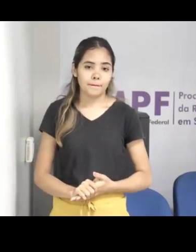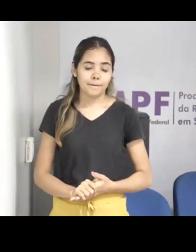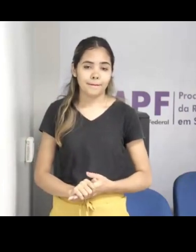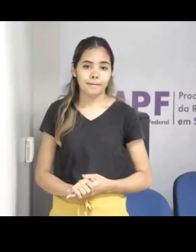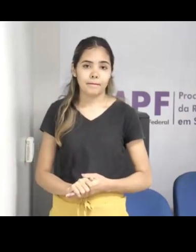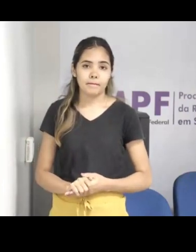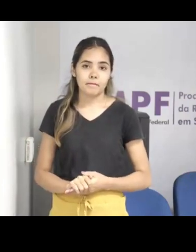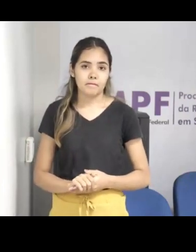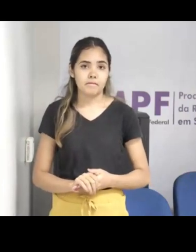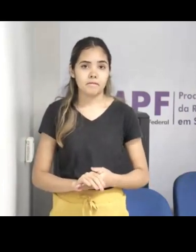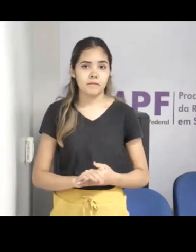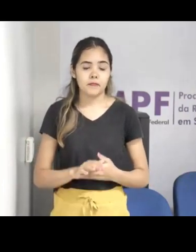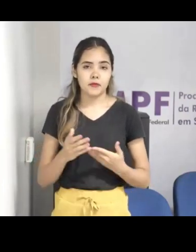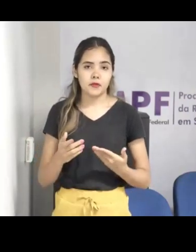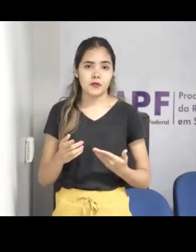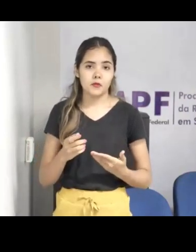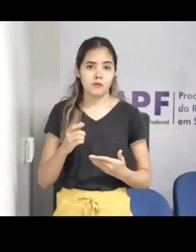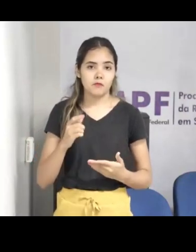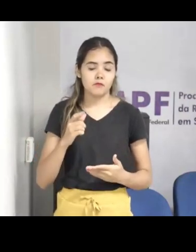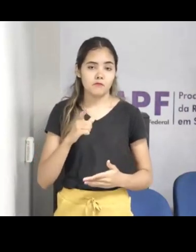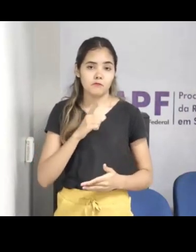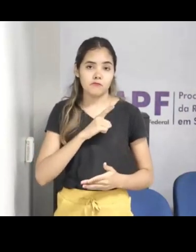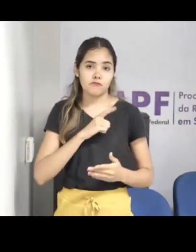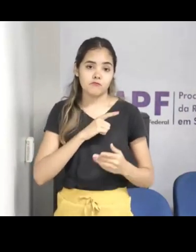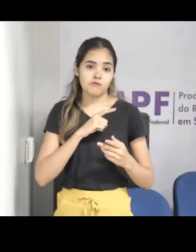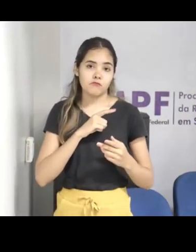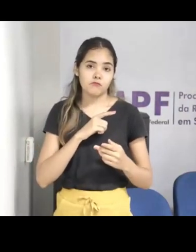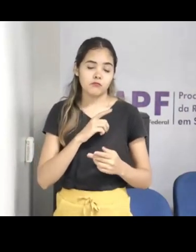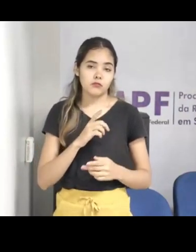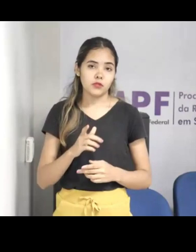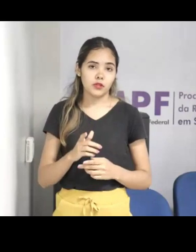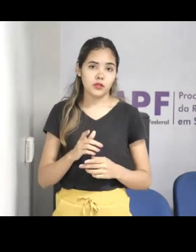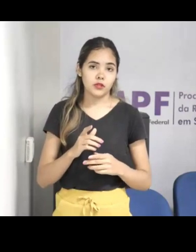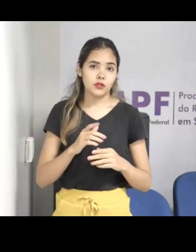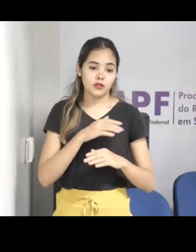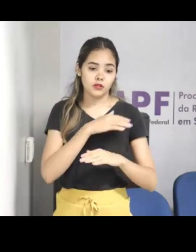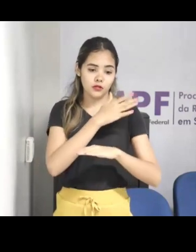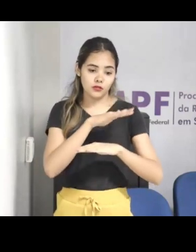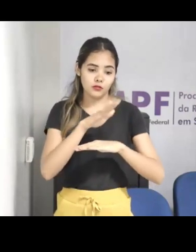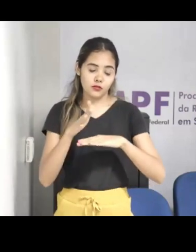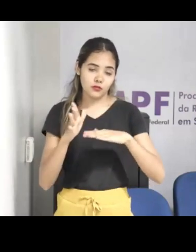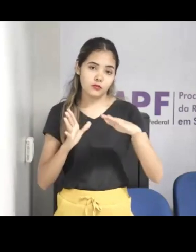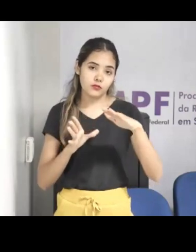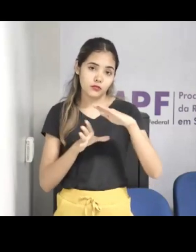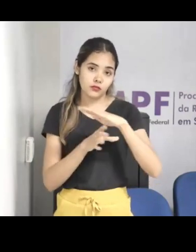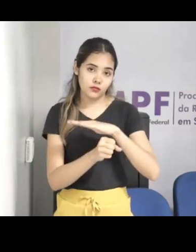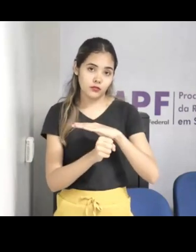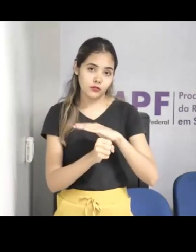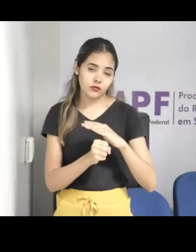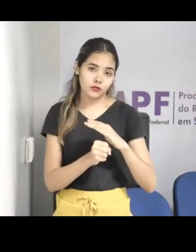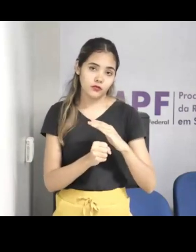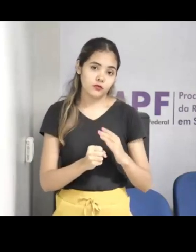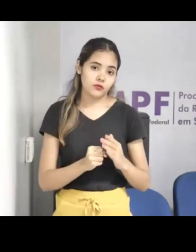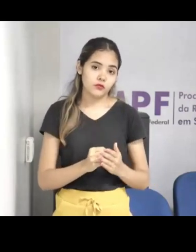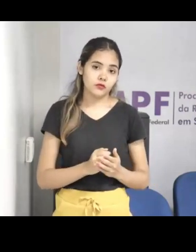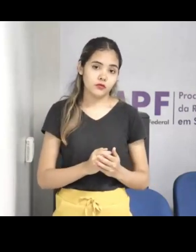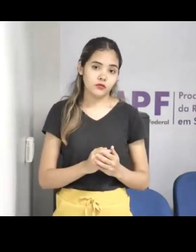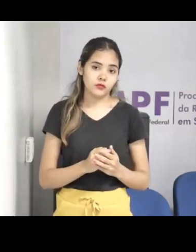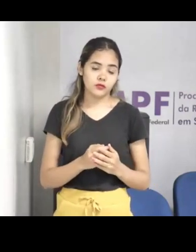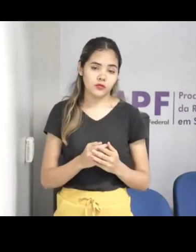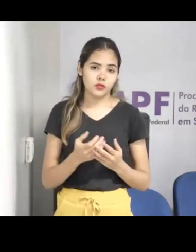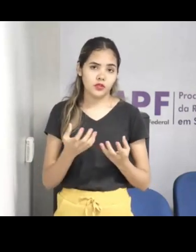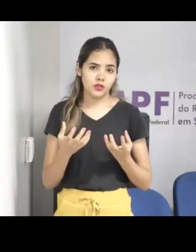assim, existe o pedófilo, o pedófilo em si, às vezes ele não está atrás de dinheiro, ele está atrás mesmo de